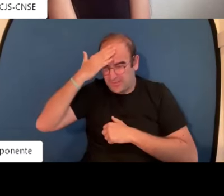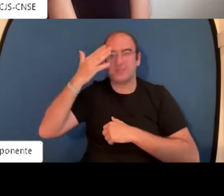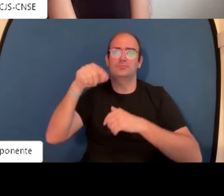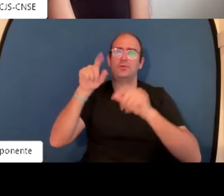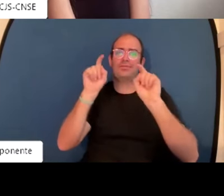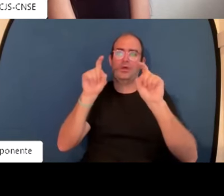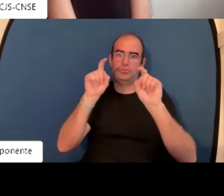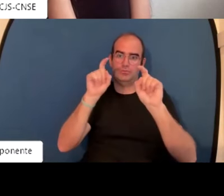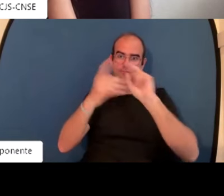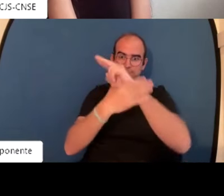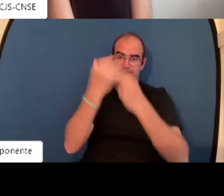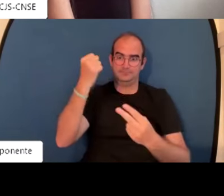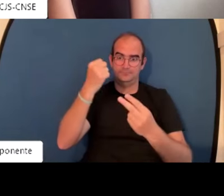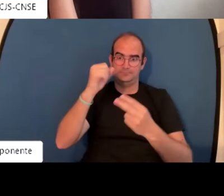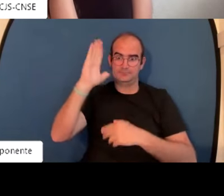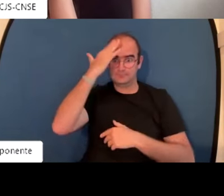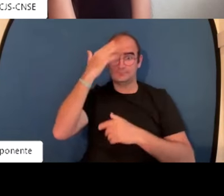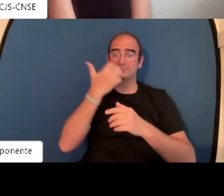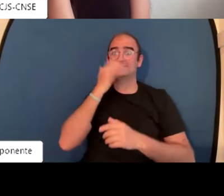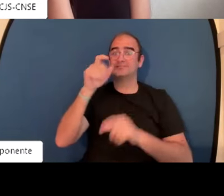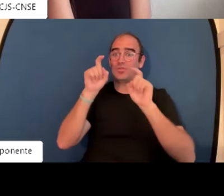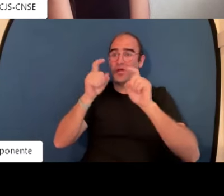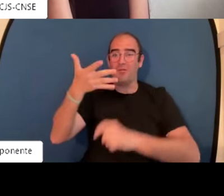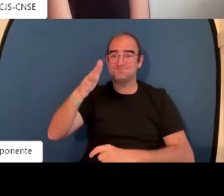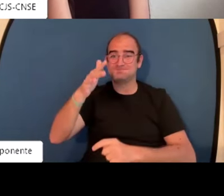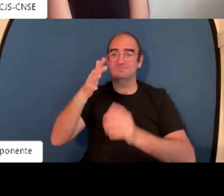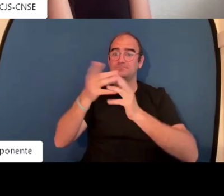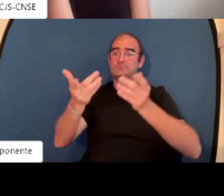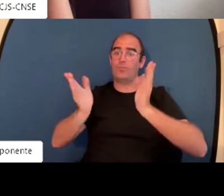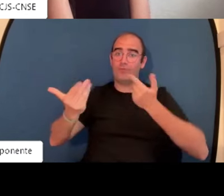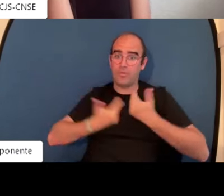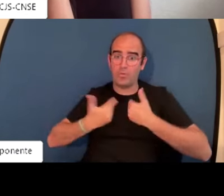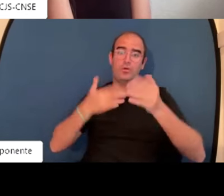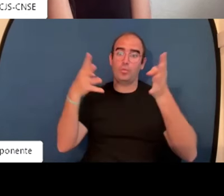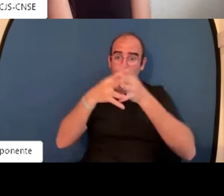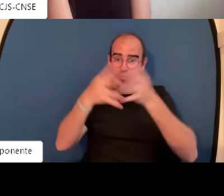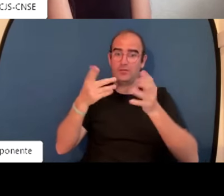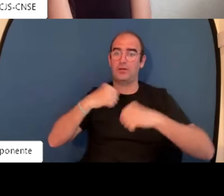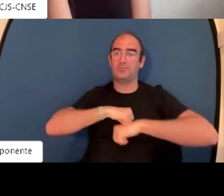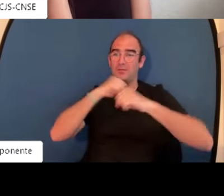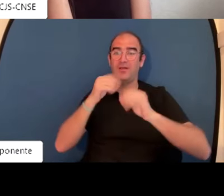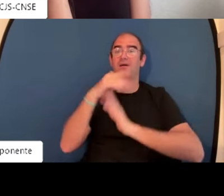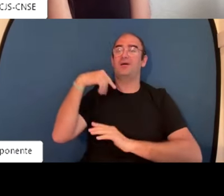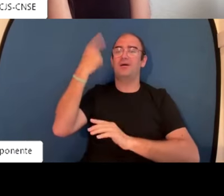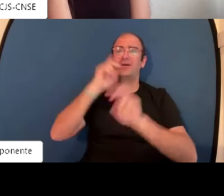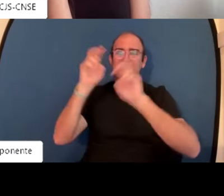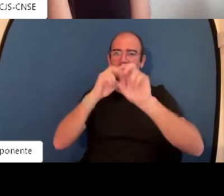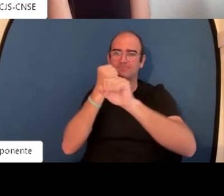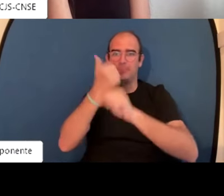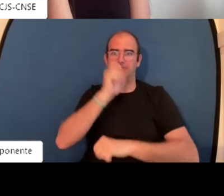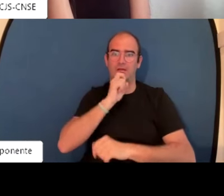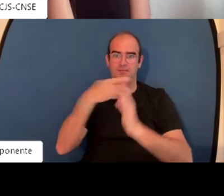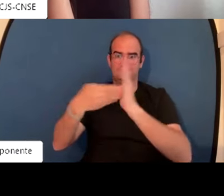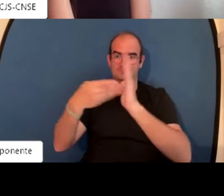colocas las fichas y tiras la primera, esto va en cadena. En este caso, no tenemos una educación bilingüe, una educación de calidad, una formación